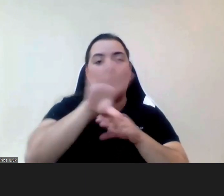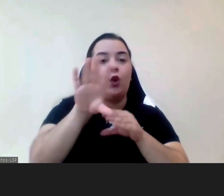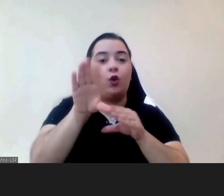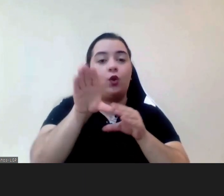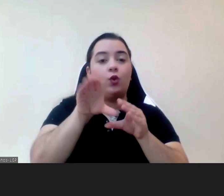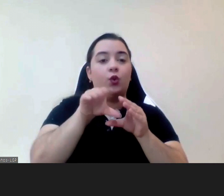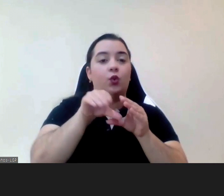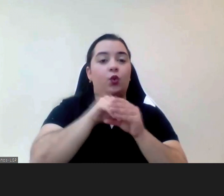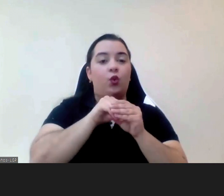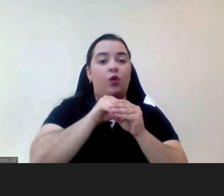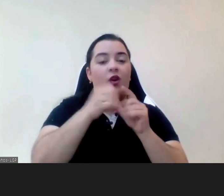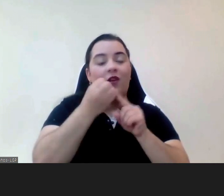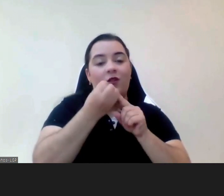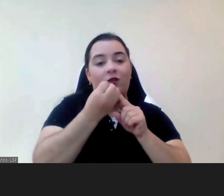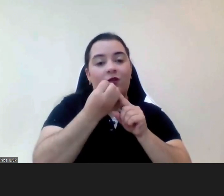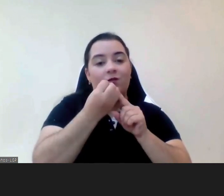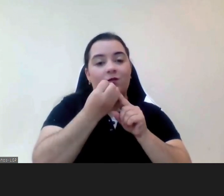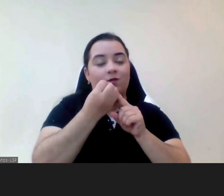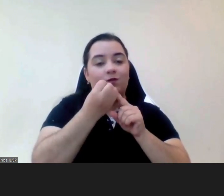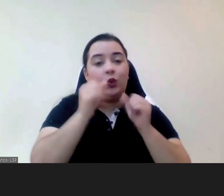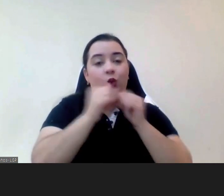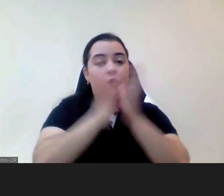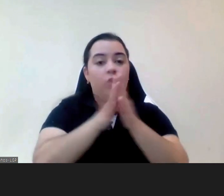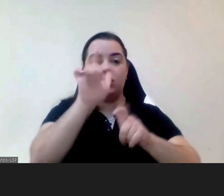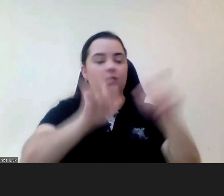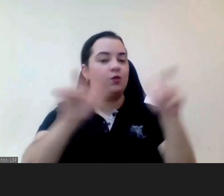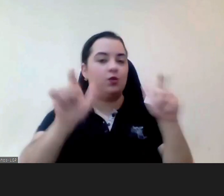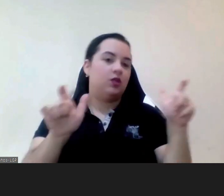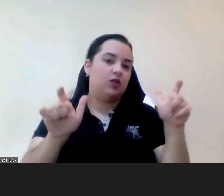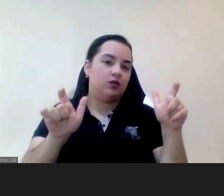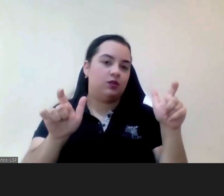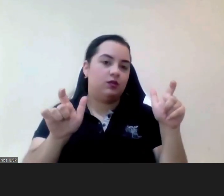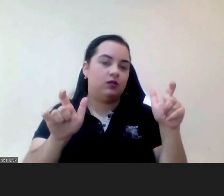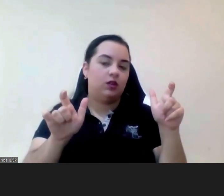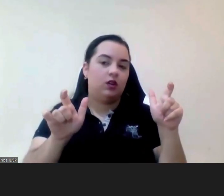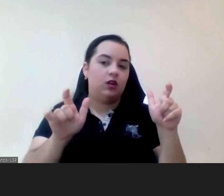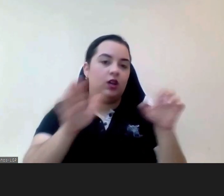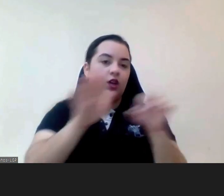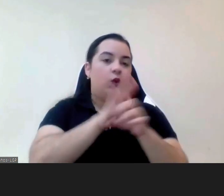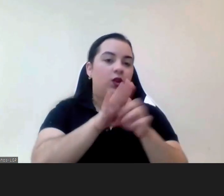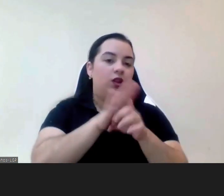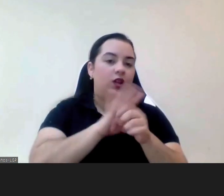a todas as pessoas e a todos um bocadinho aos vários contextos de vida